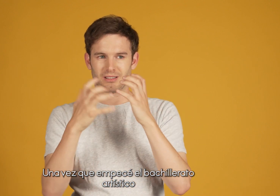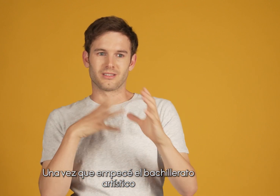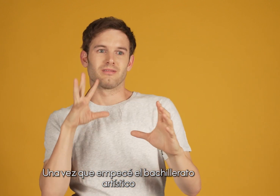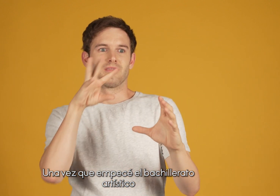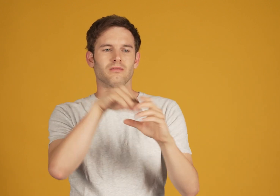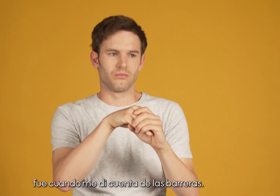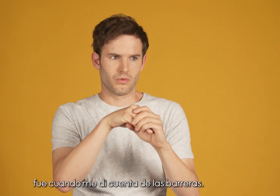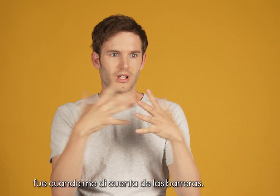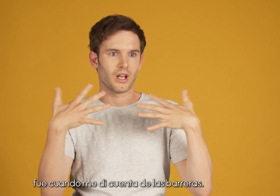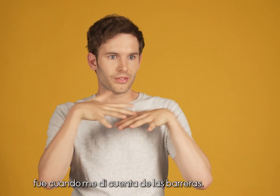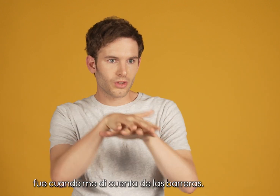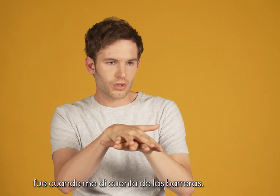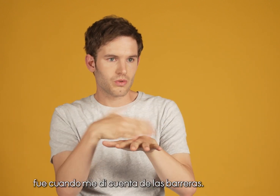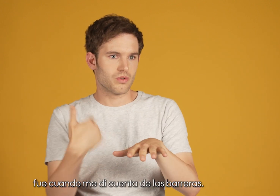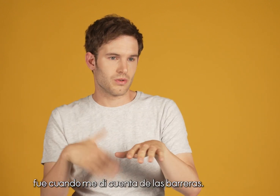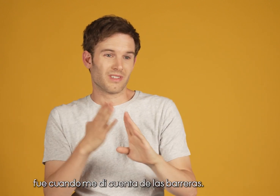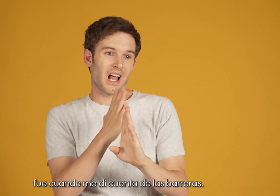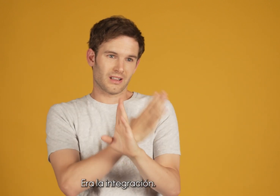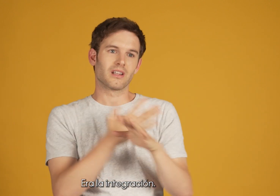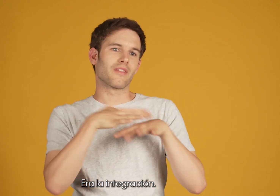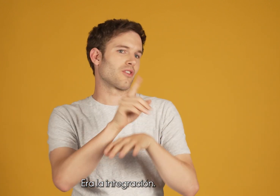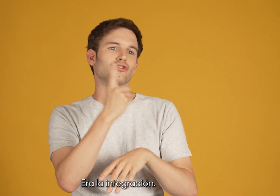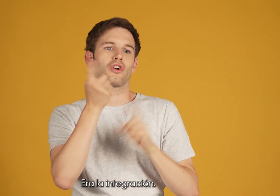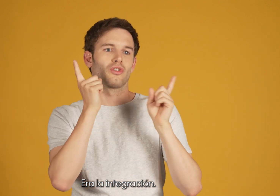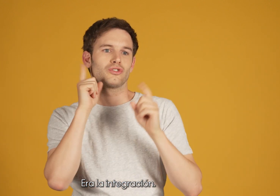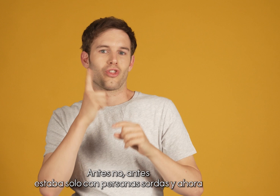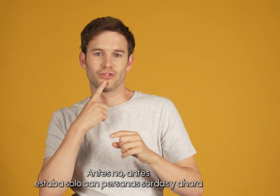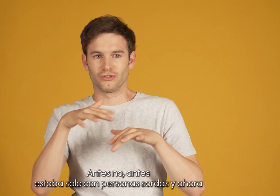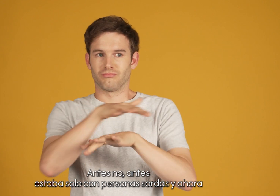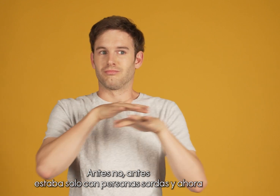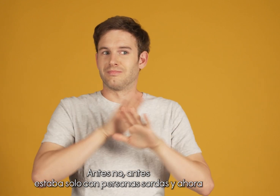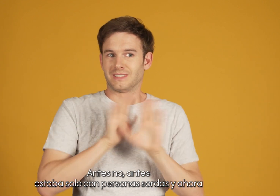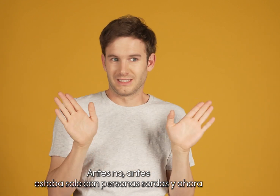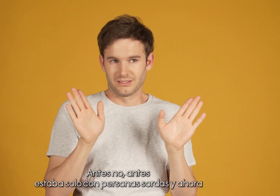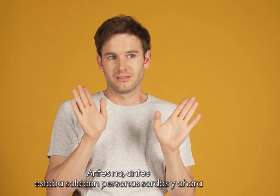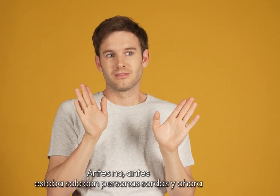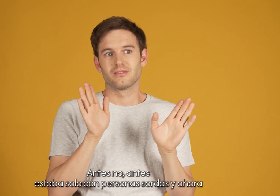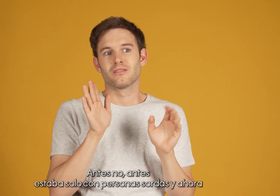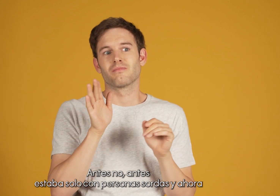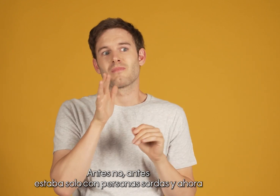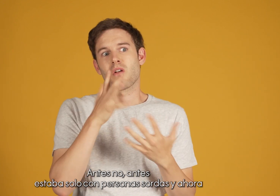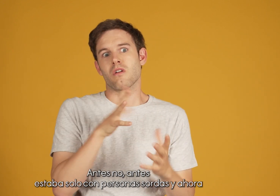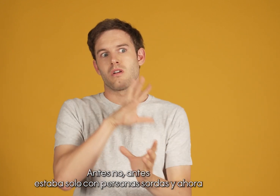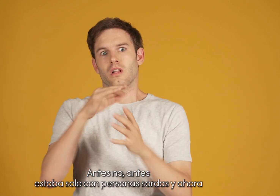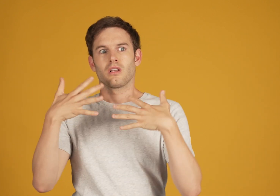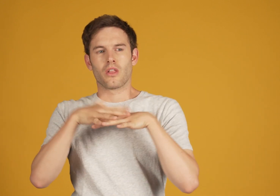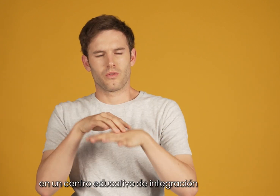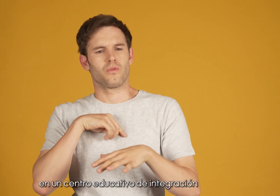artístico fue cuando me di cuenta de las barreras. Era integración. Antes no, antes estaba solo con personas sordas y ahora en un